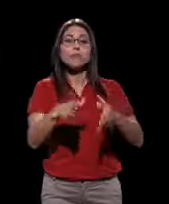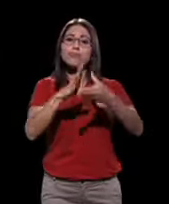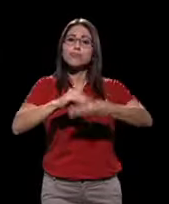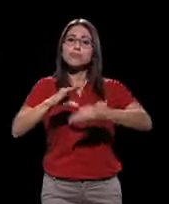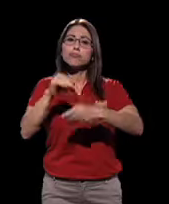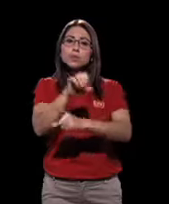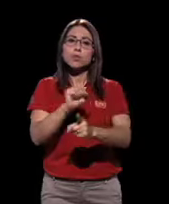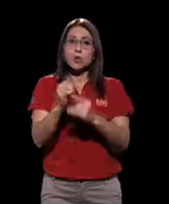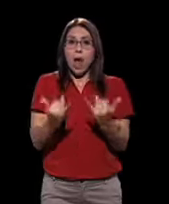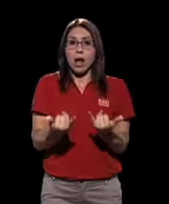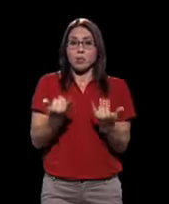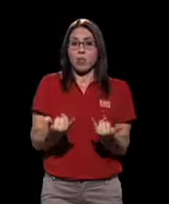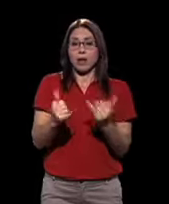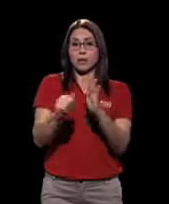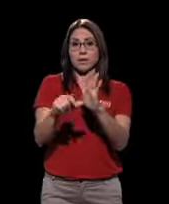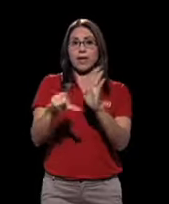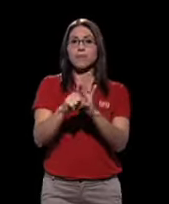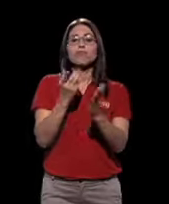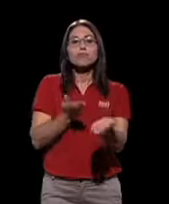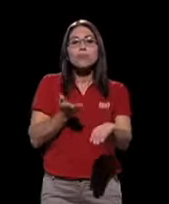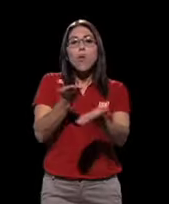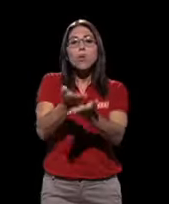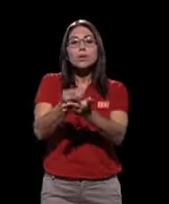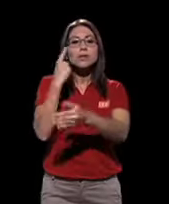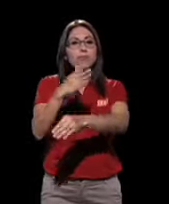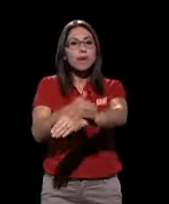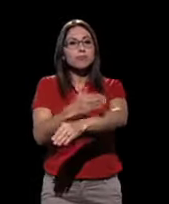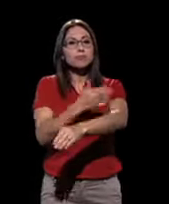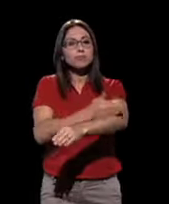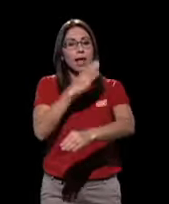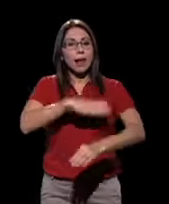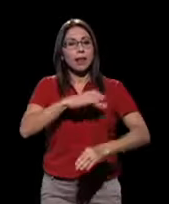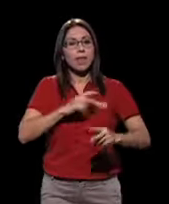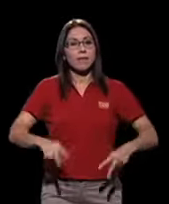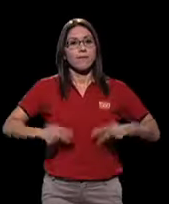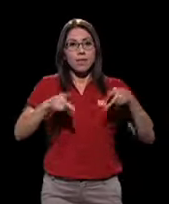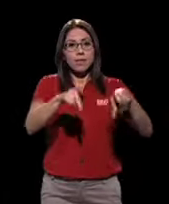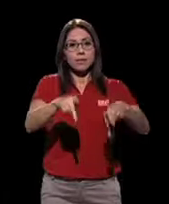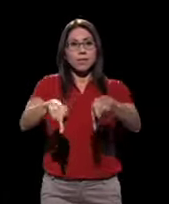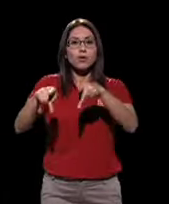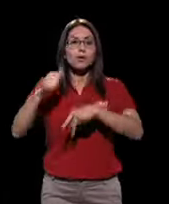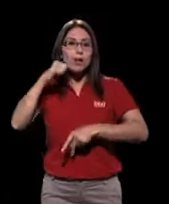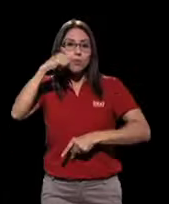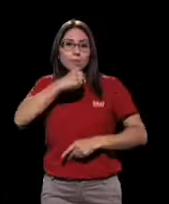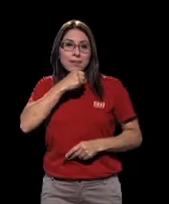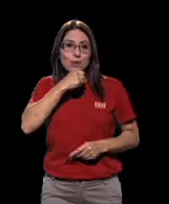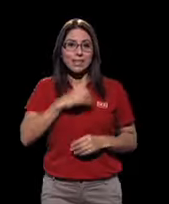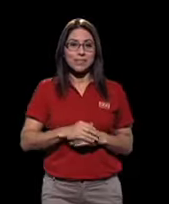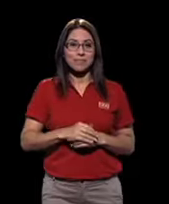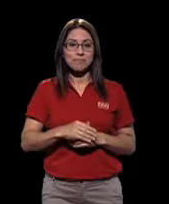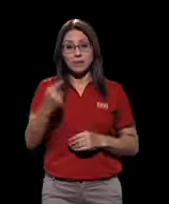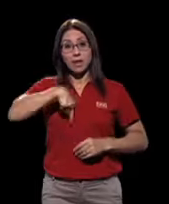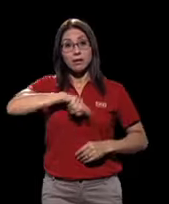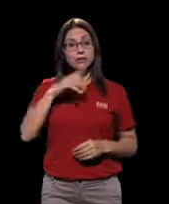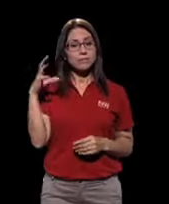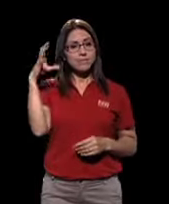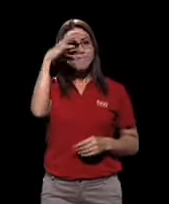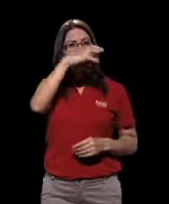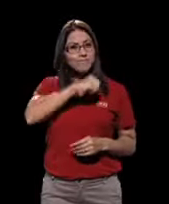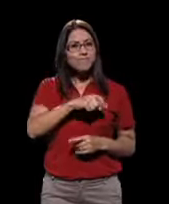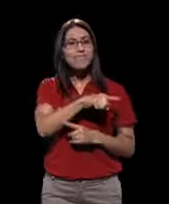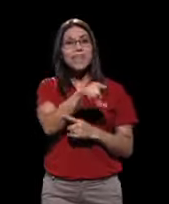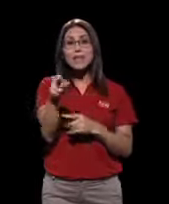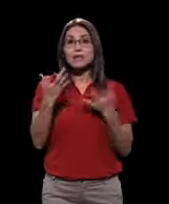sobre la situación actual dentro de la Asamblea en cuanto a propuestas para mejorar la calidad de vida de las personas adultas mayores. Descubrimos